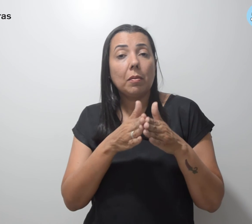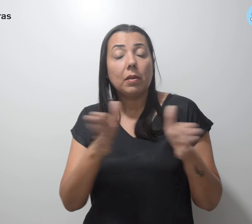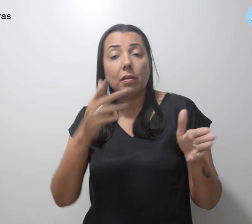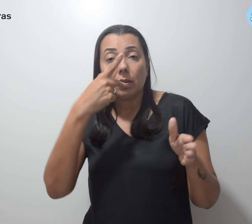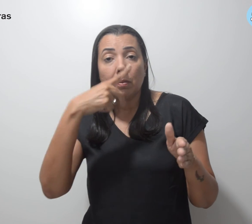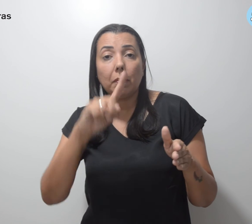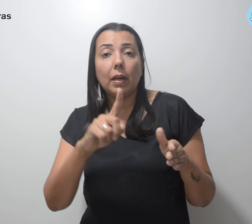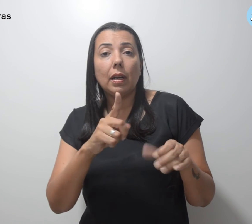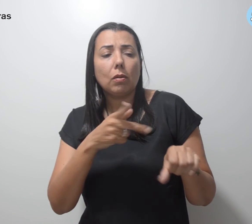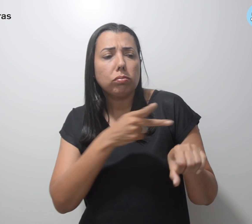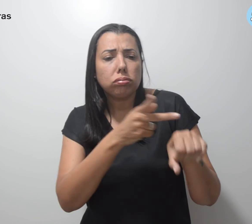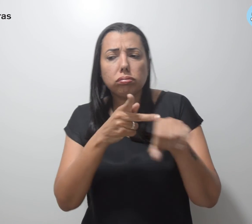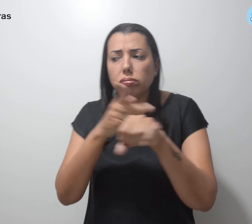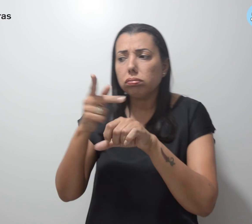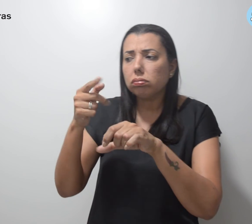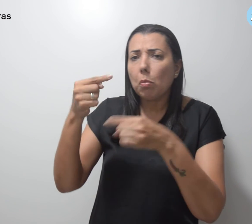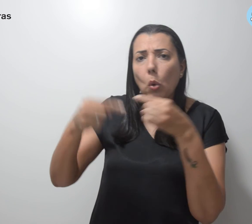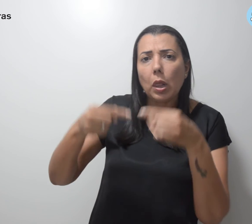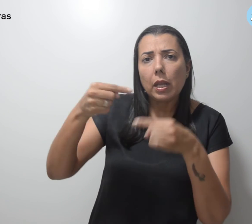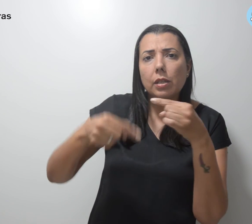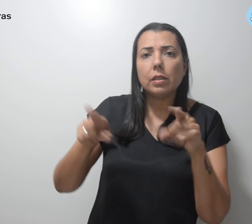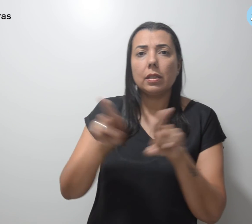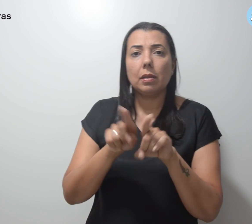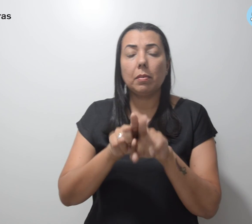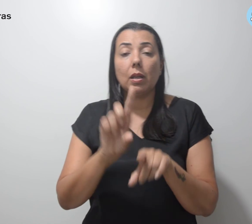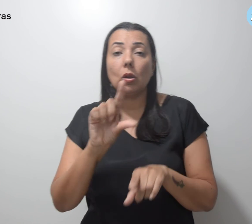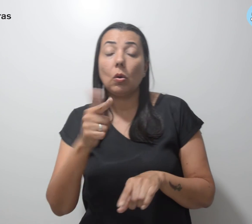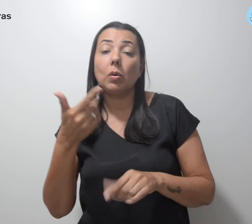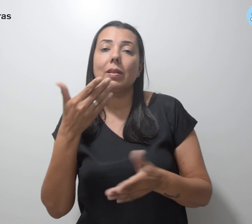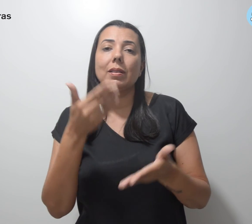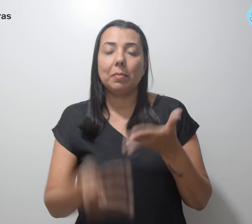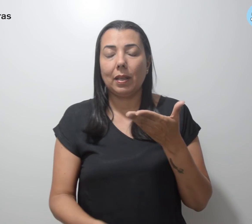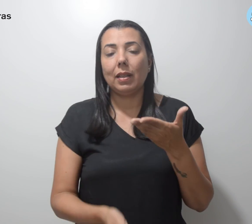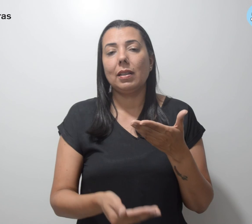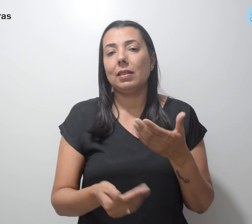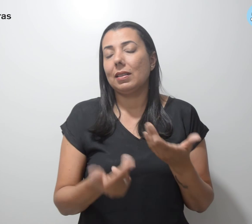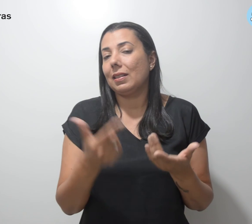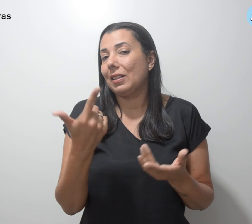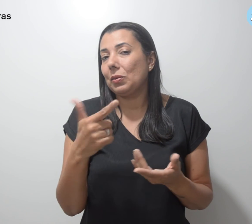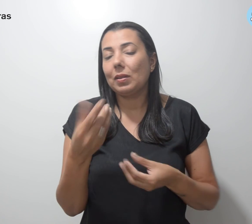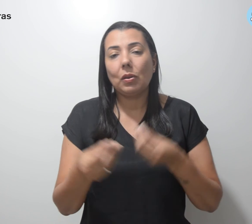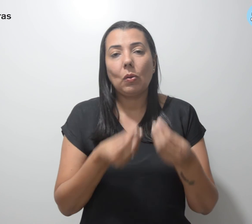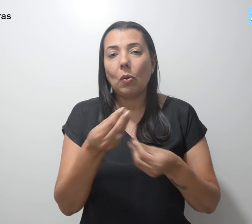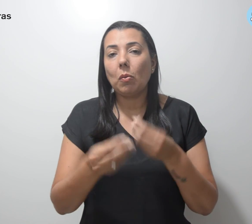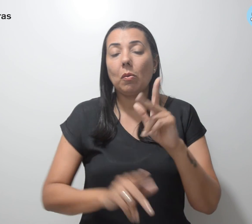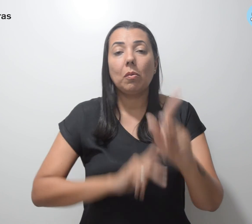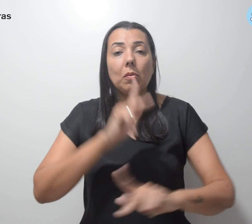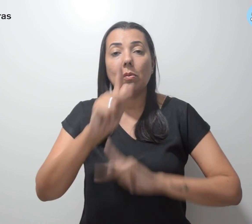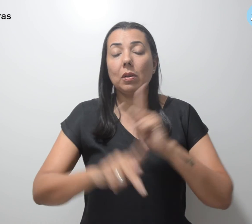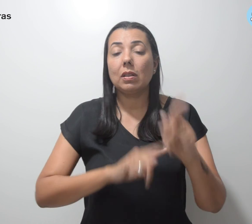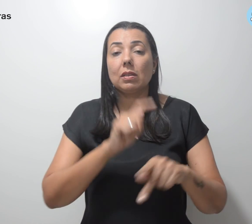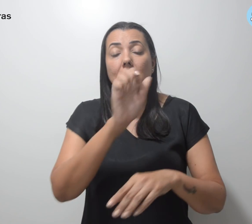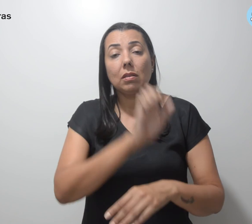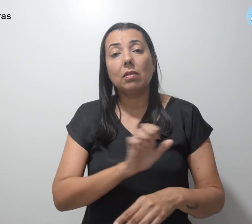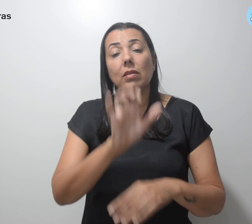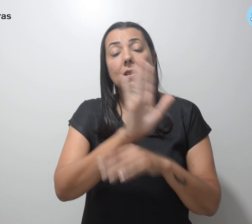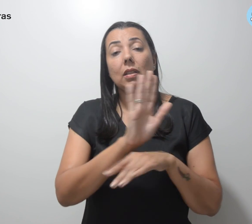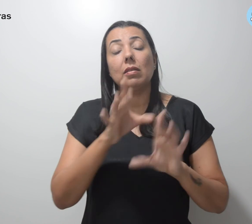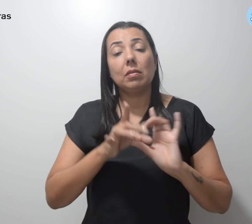perseguições políticas e outras perdas irreparáveis ao povo e ao Estado democrático de